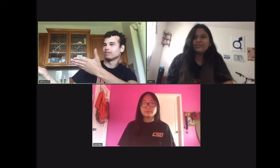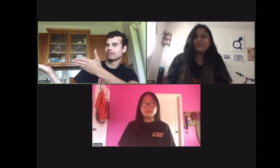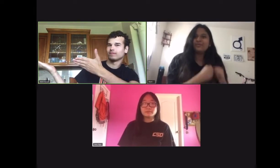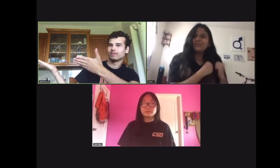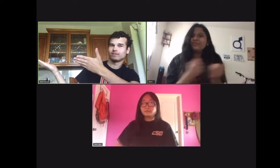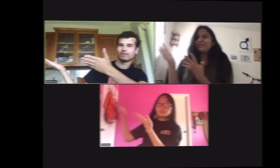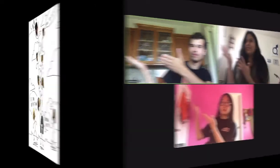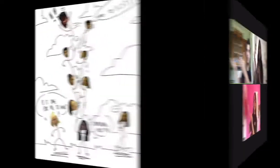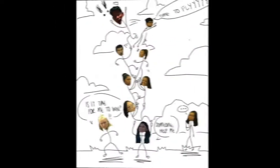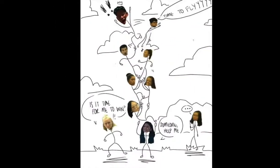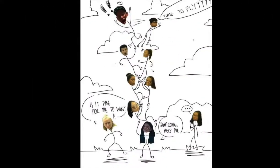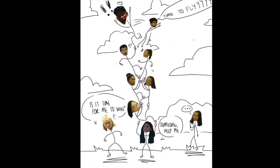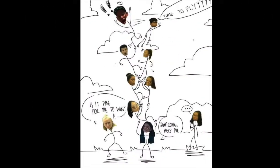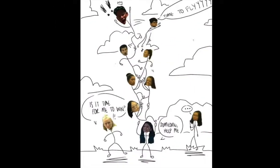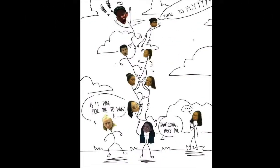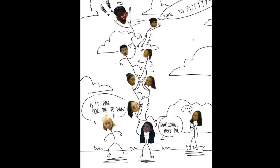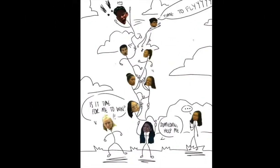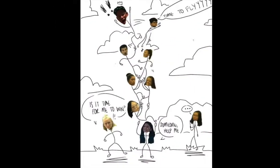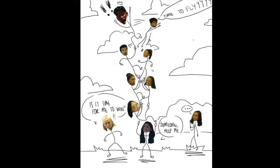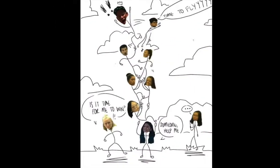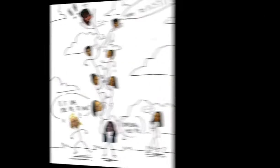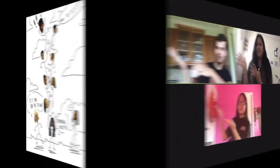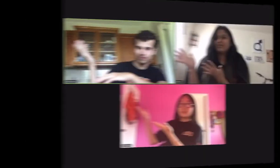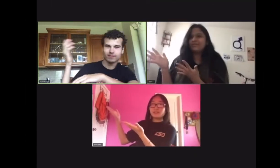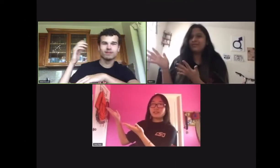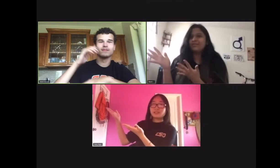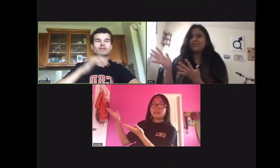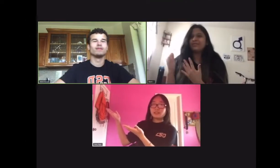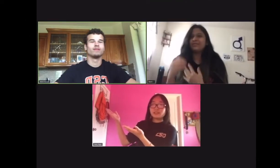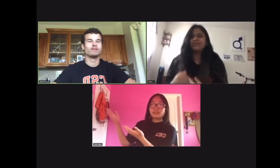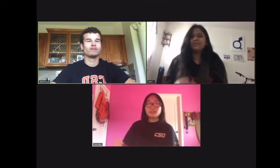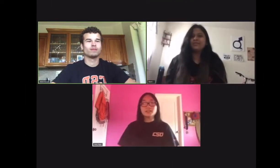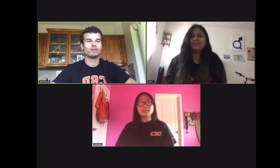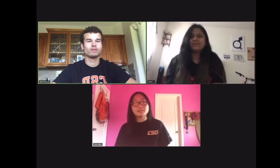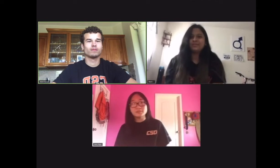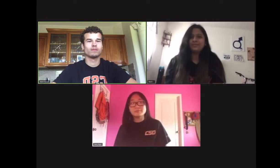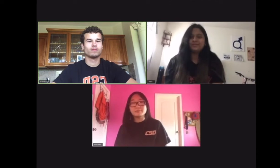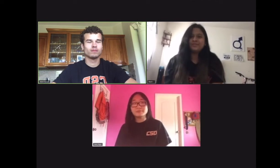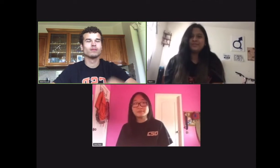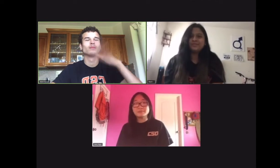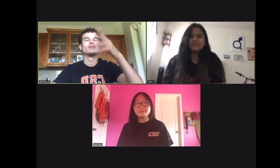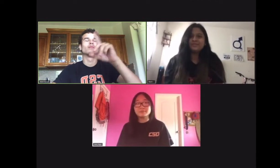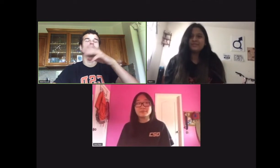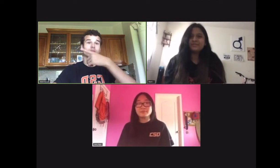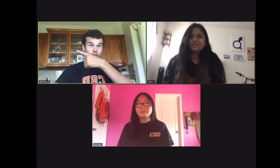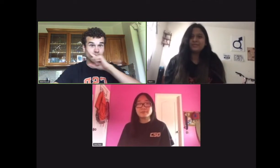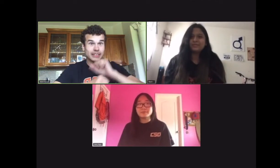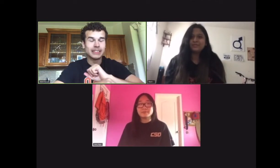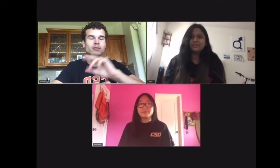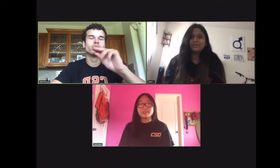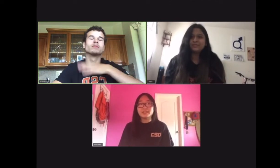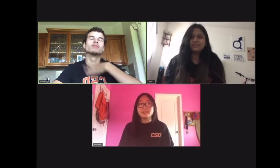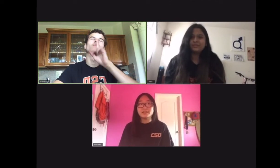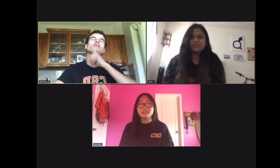aquí está. Esta es la portada real. No, estábamos bromeando.